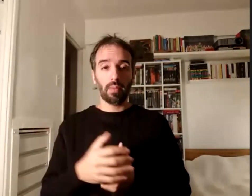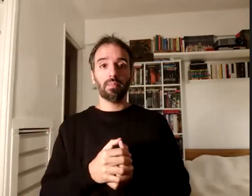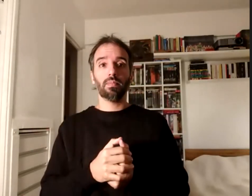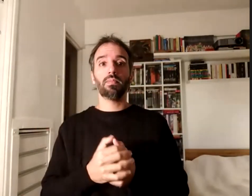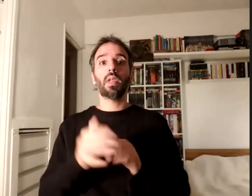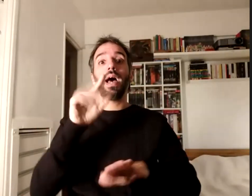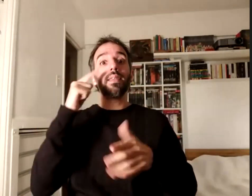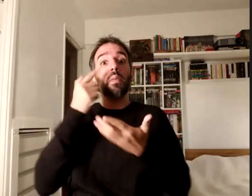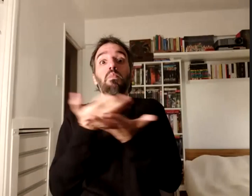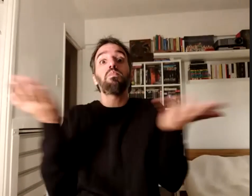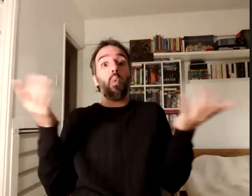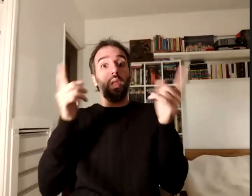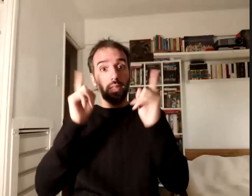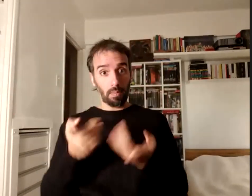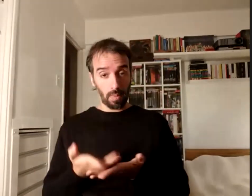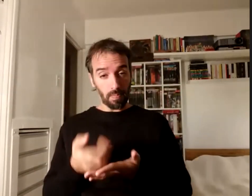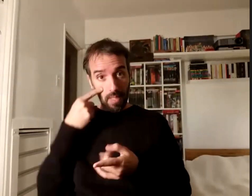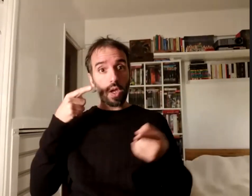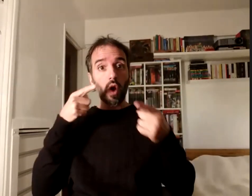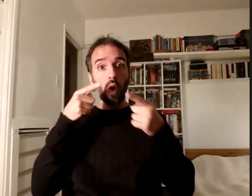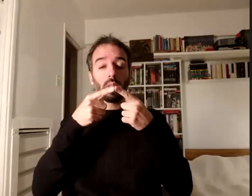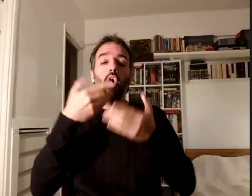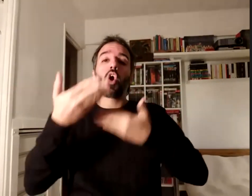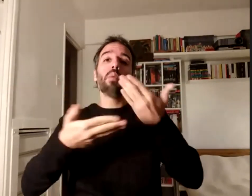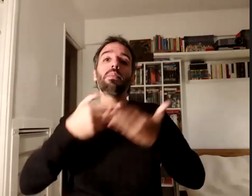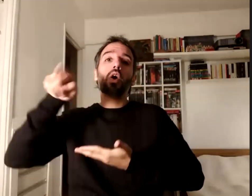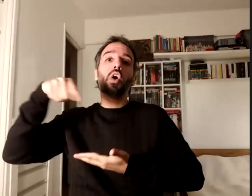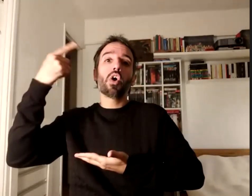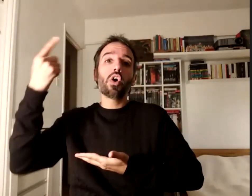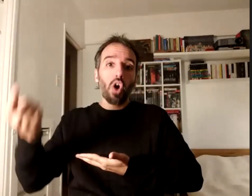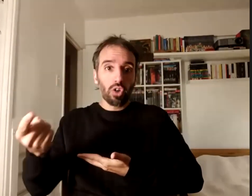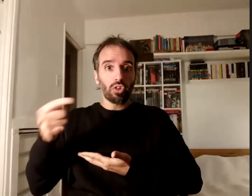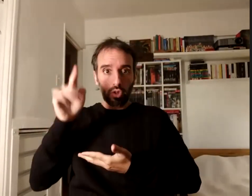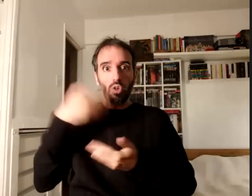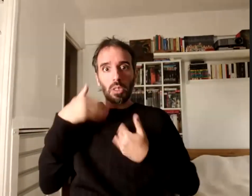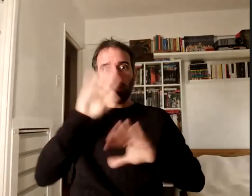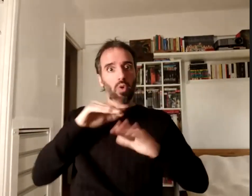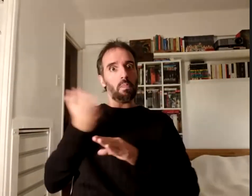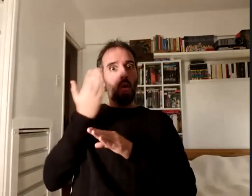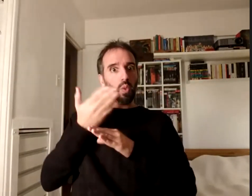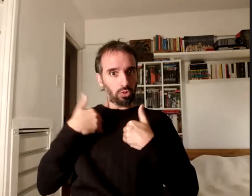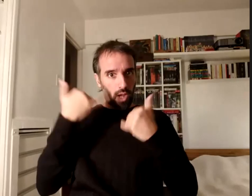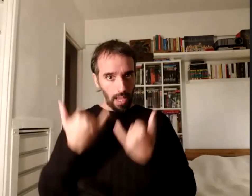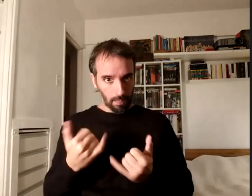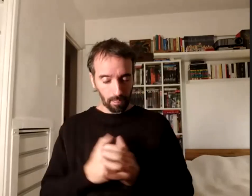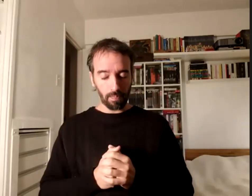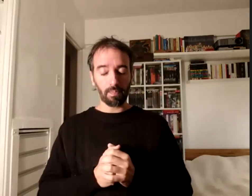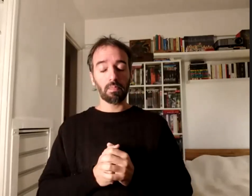¿no?, en definitiva, compartir con otros aquello que se produjo. Y me parece que esto es